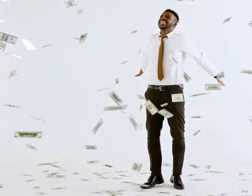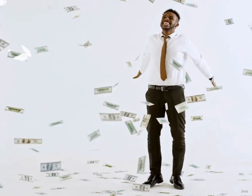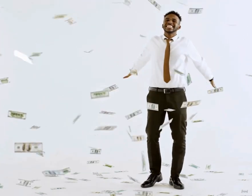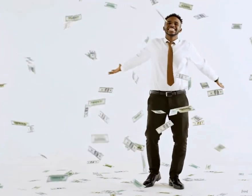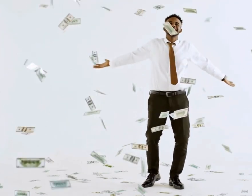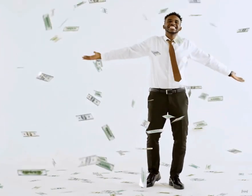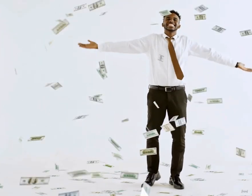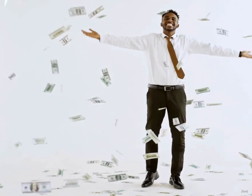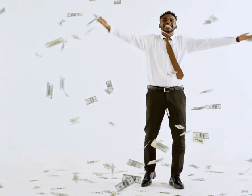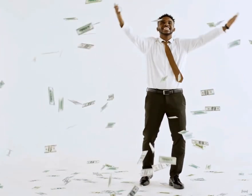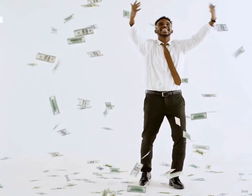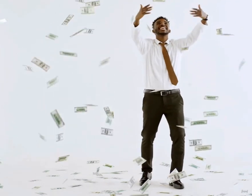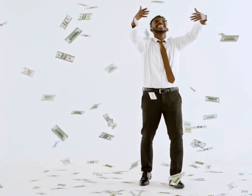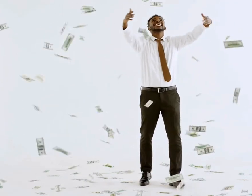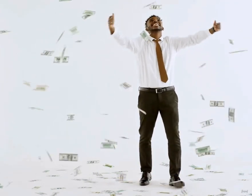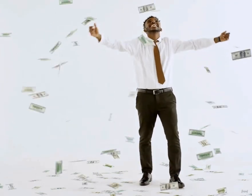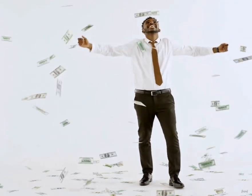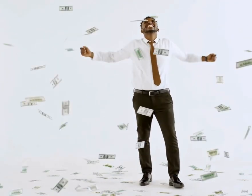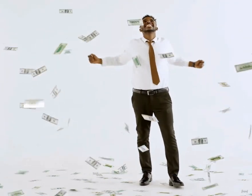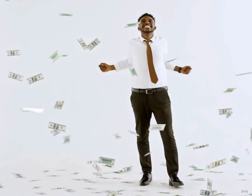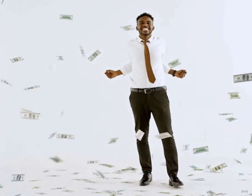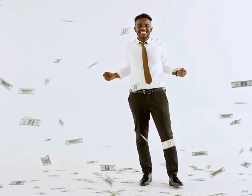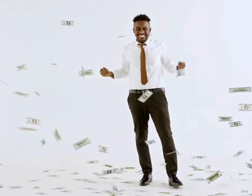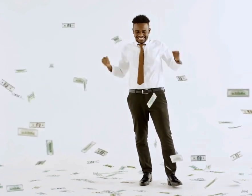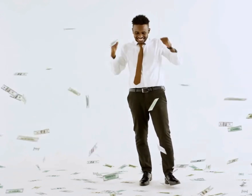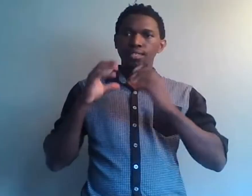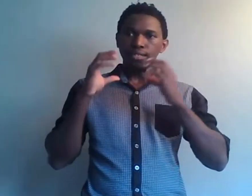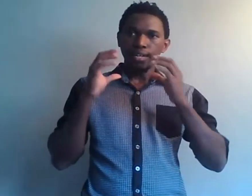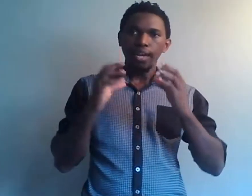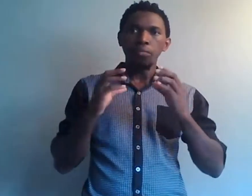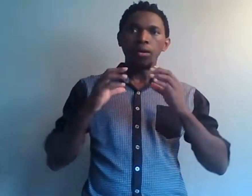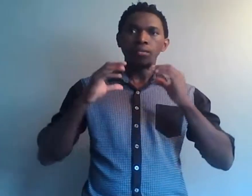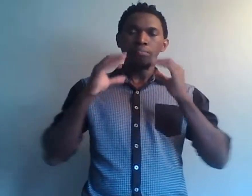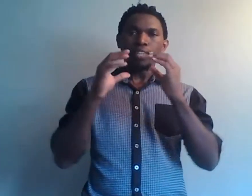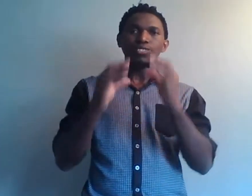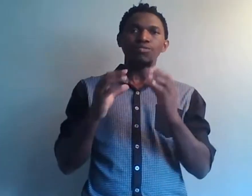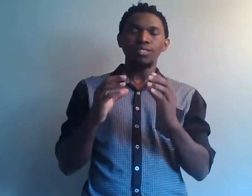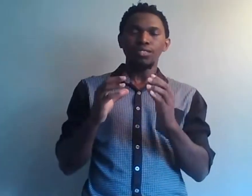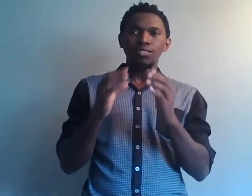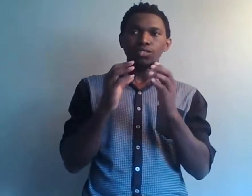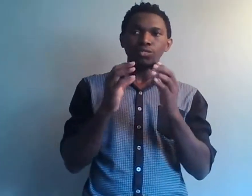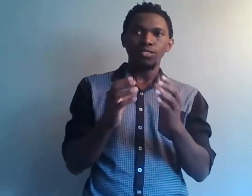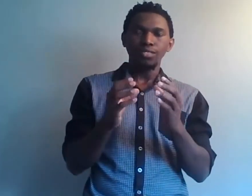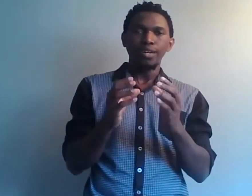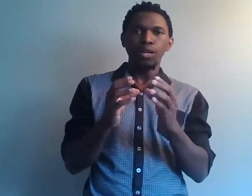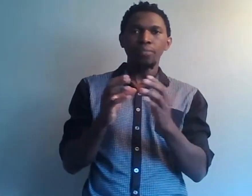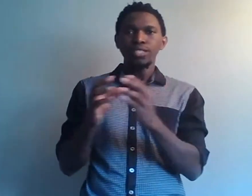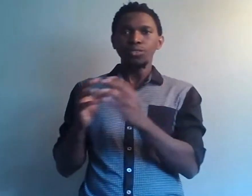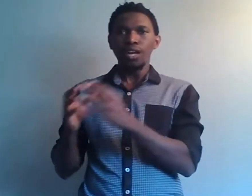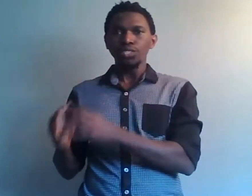la manière dont on cherche l'argent en fait, c'est clairement dans le sens là où la manière dont l'argent